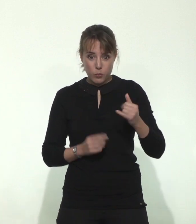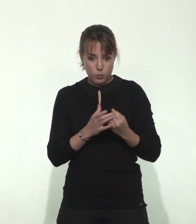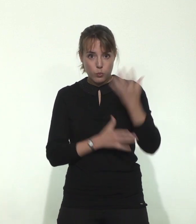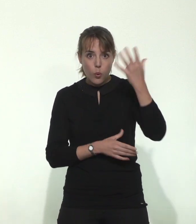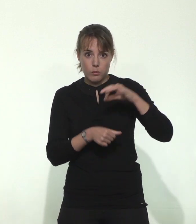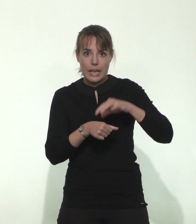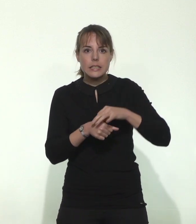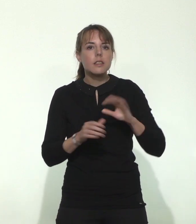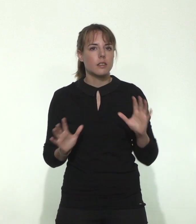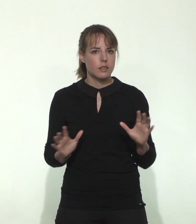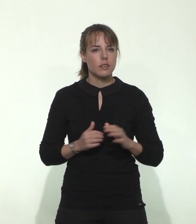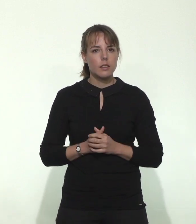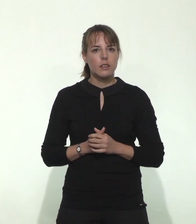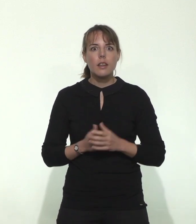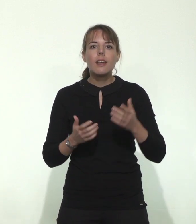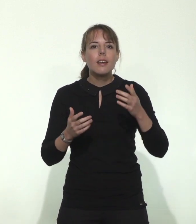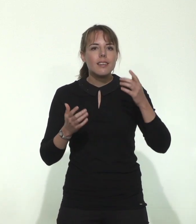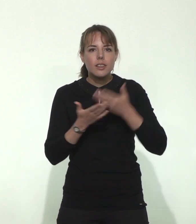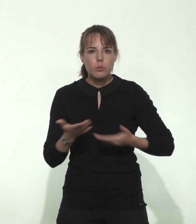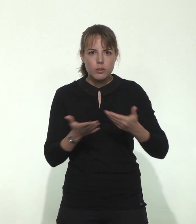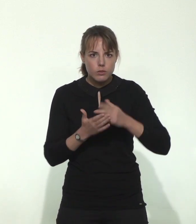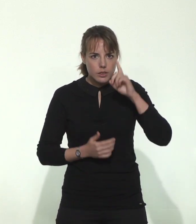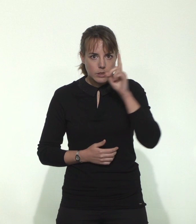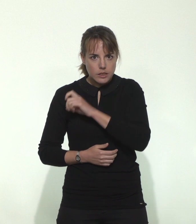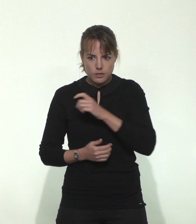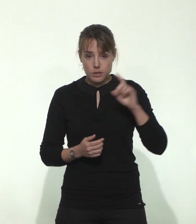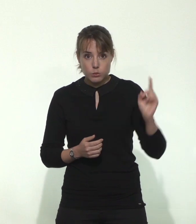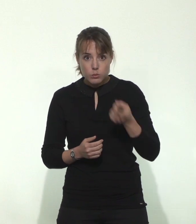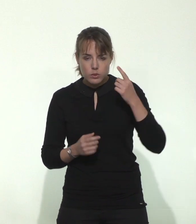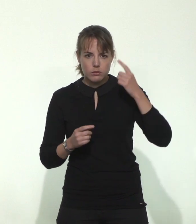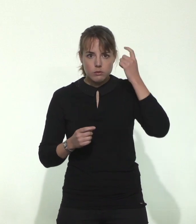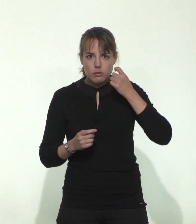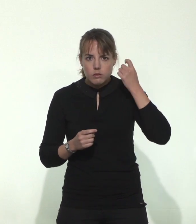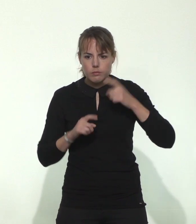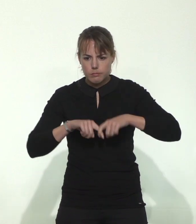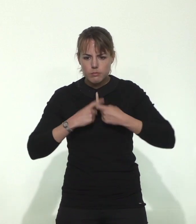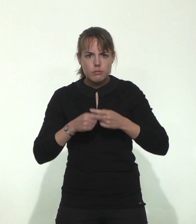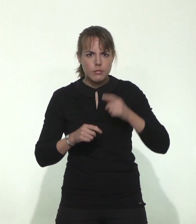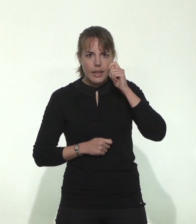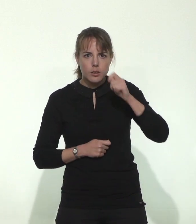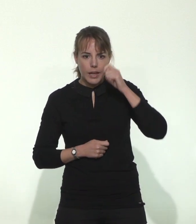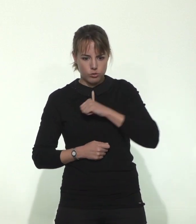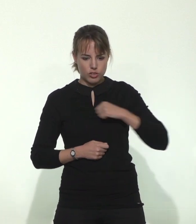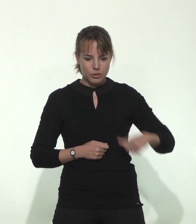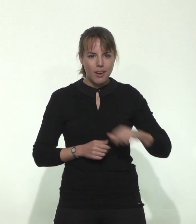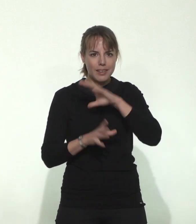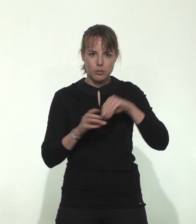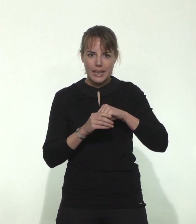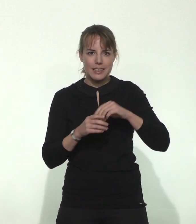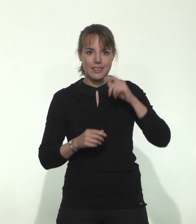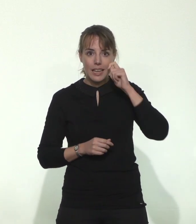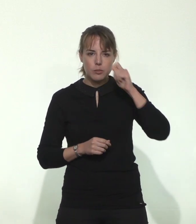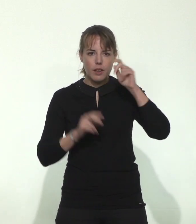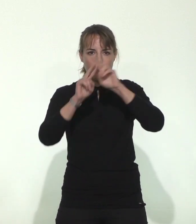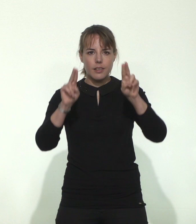nouvelle maladie, et la difficulté a été la même pour les experts chinois que pour les experts internationaux, c'est celle d'évaluer en quelques jours